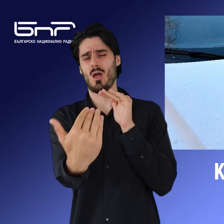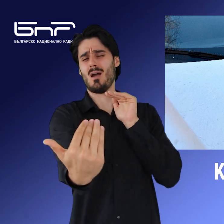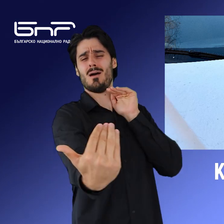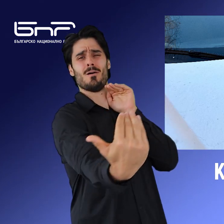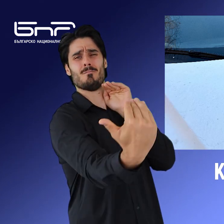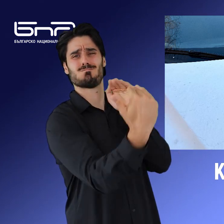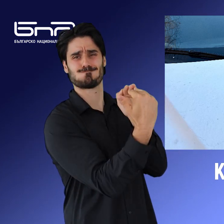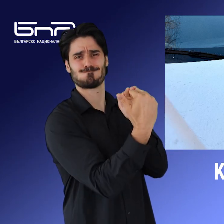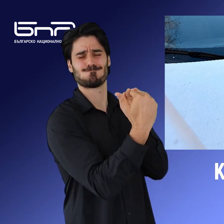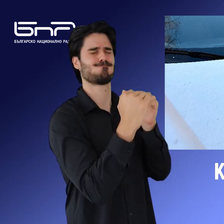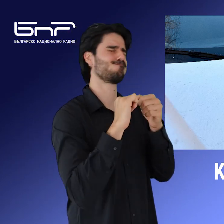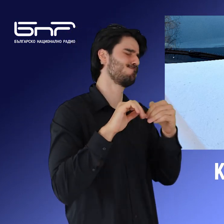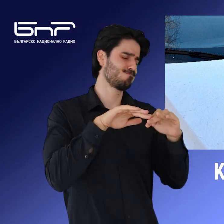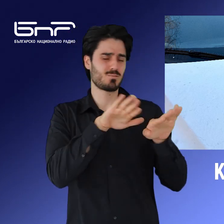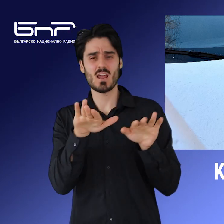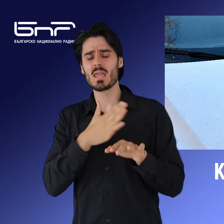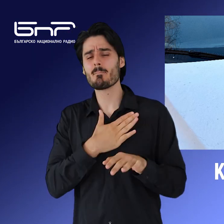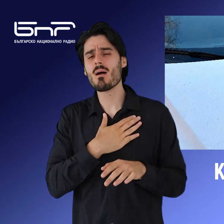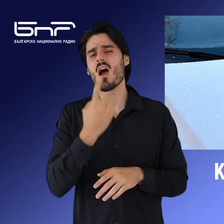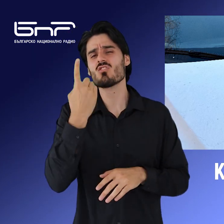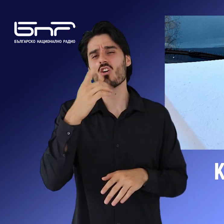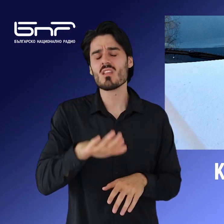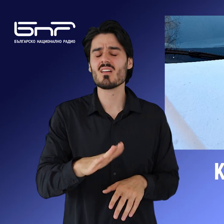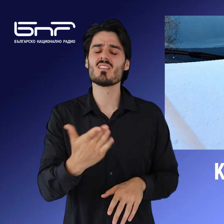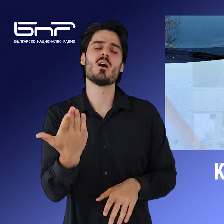Още пет има души, сред които и дете са сред пострадалите.